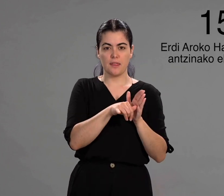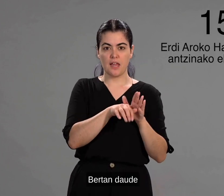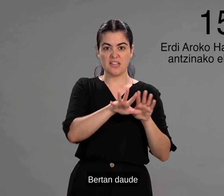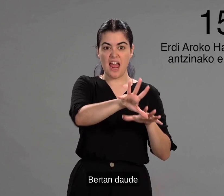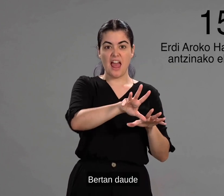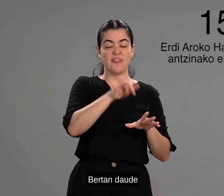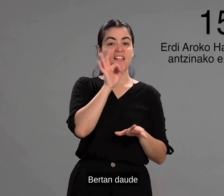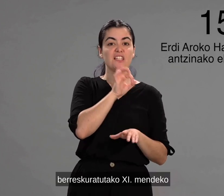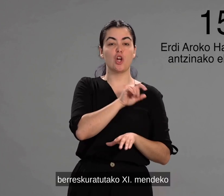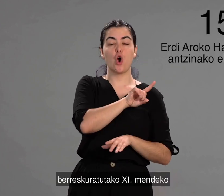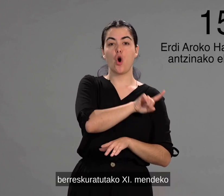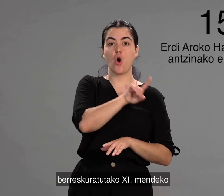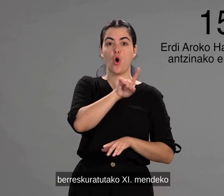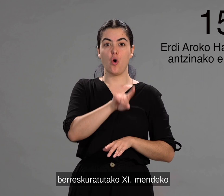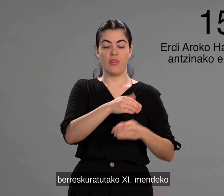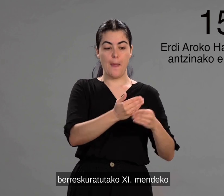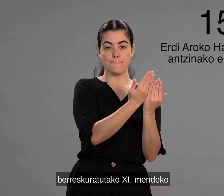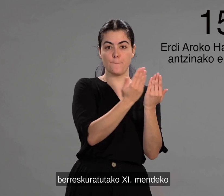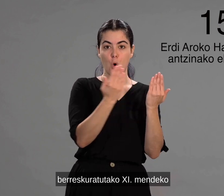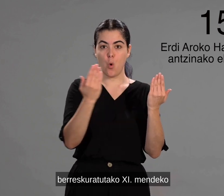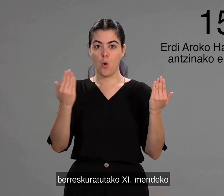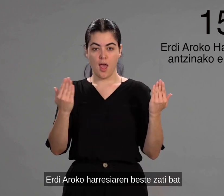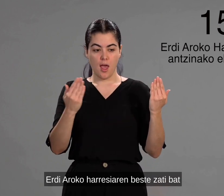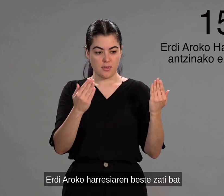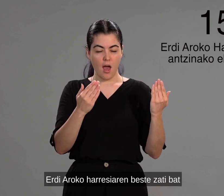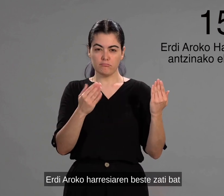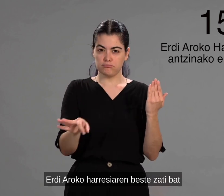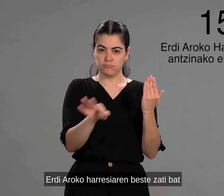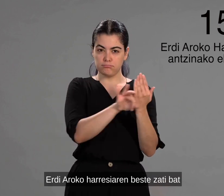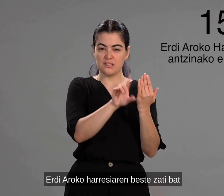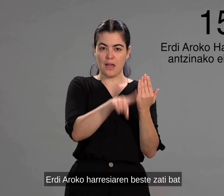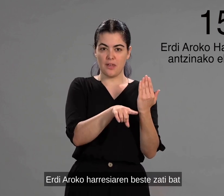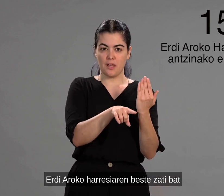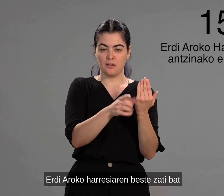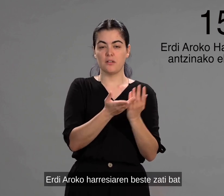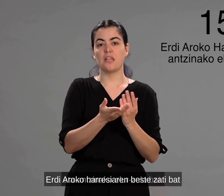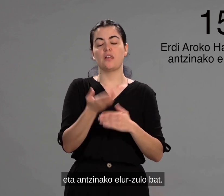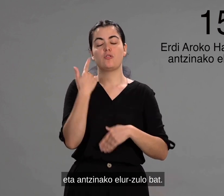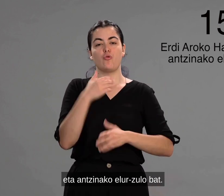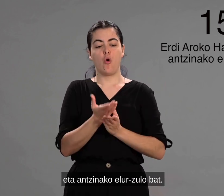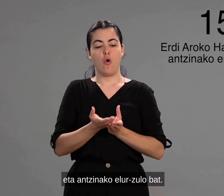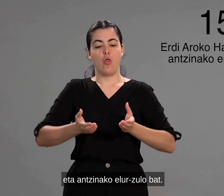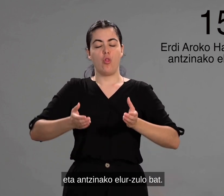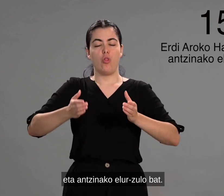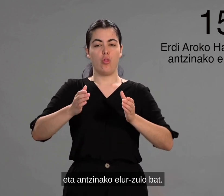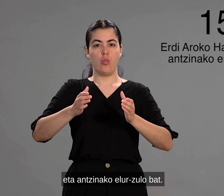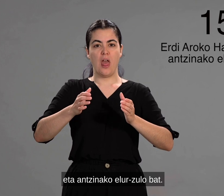Bertan daude berreskuratutako amaikagarren mendeko erdiaroko arresiaren beste zati bat, eta antziñako elur zulo bat.